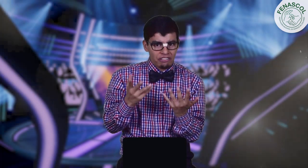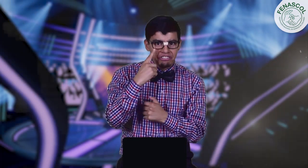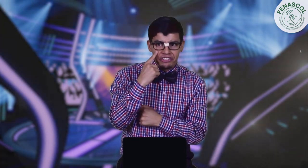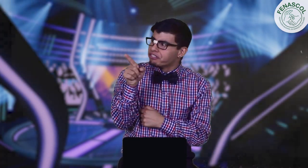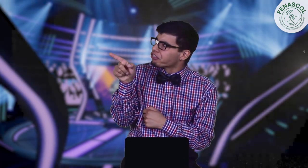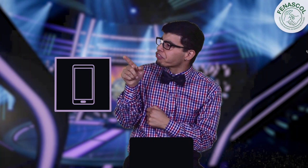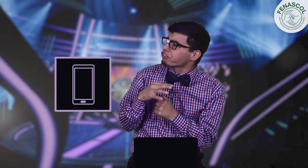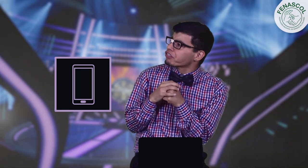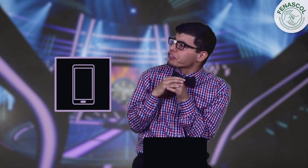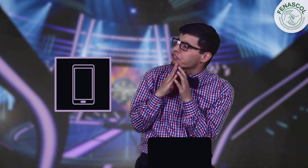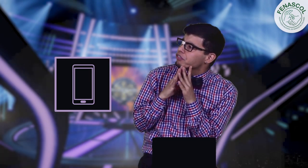respuesta correcta? Vean.